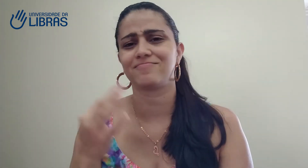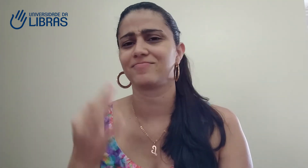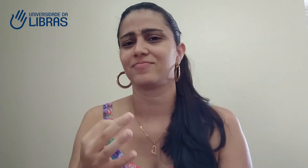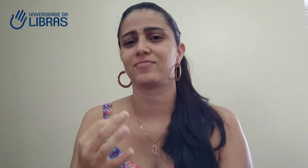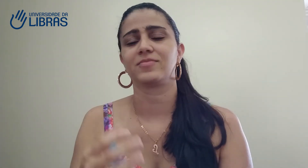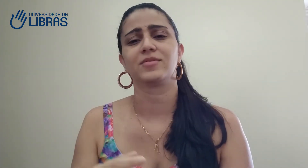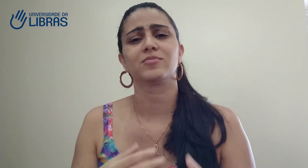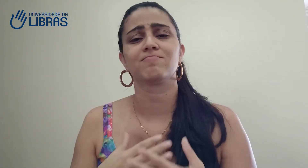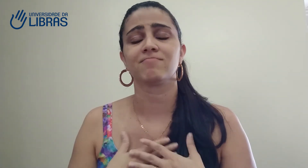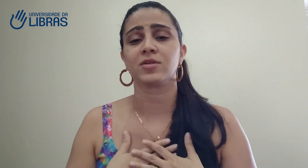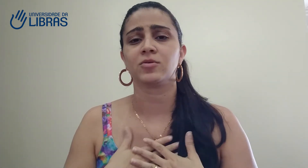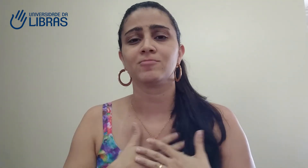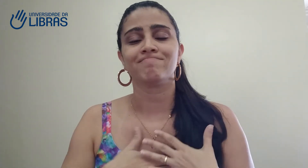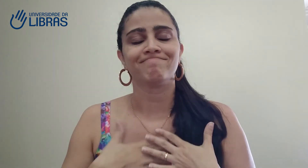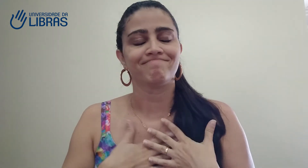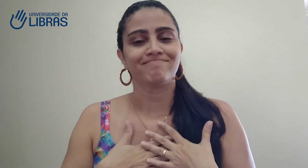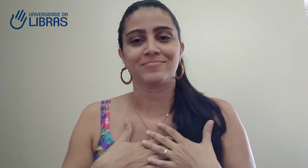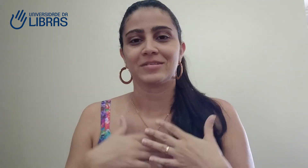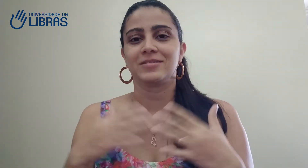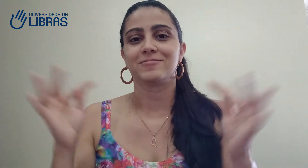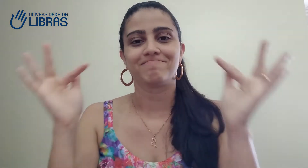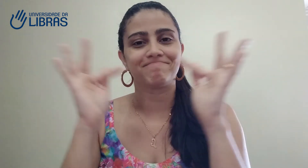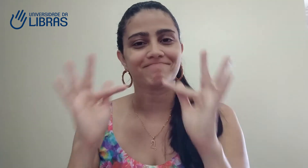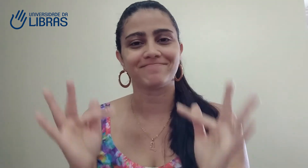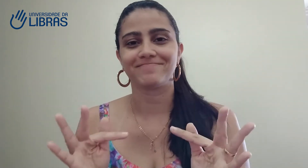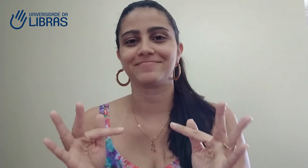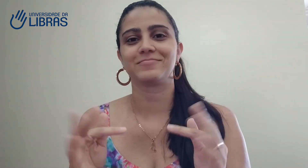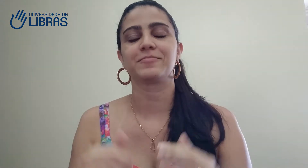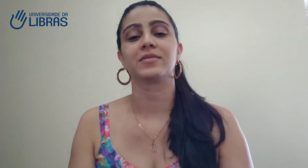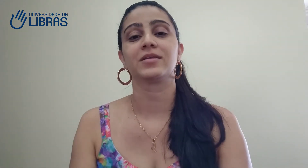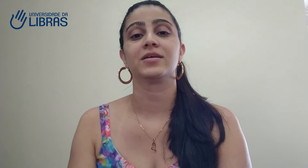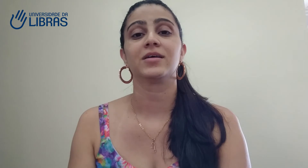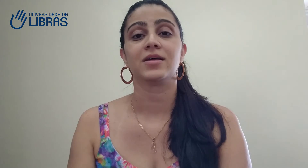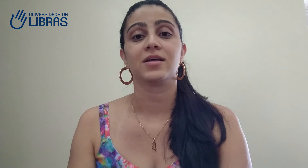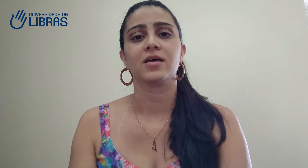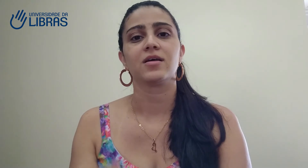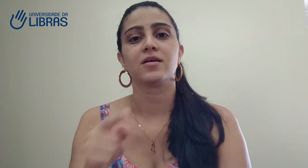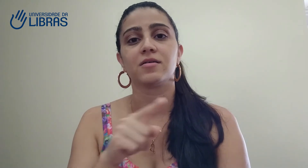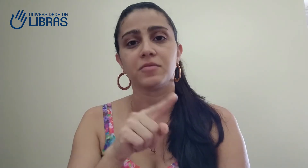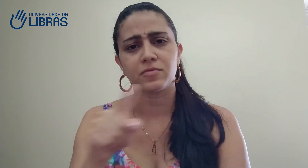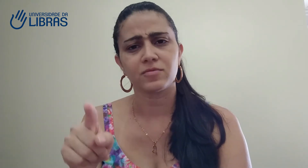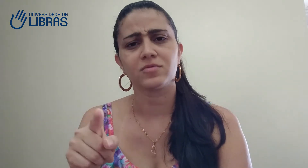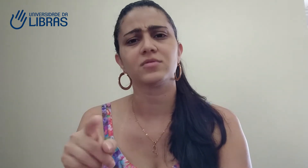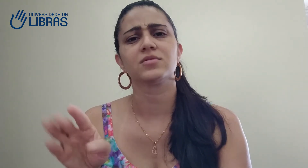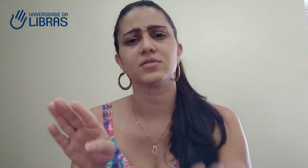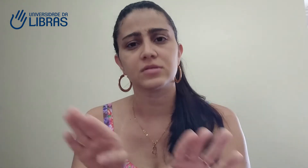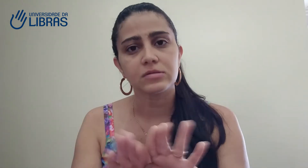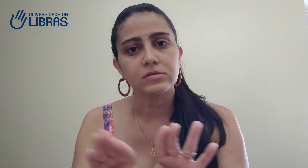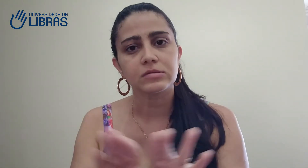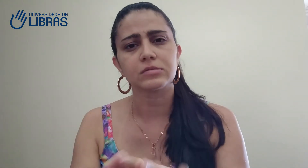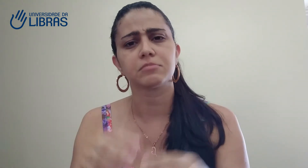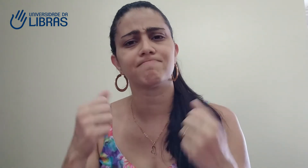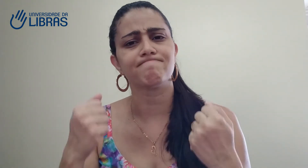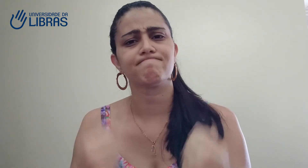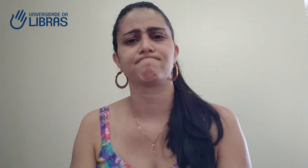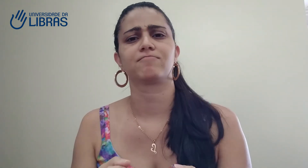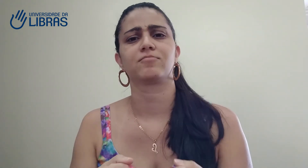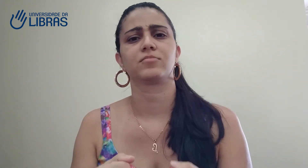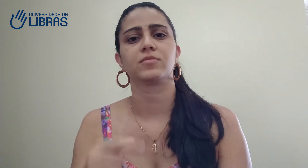sobre a tradução. E ficou, assim, perfeito. Eu fiquei tão feliz, com o coração, assim, muito grato, muito feliz mesmo. Então, vocês também